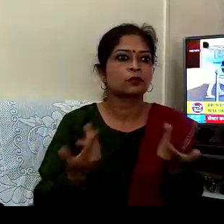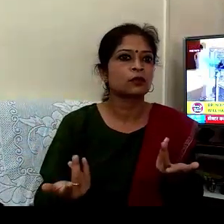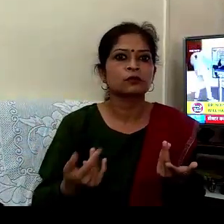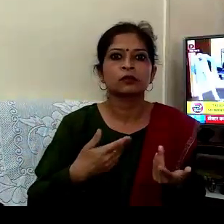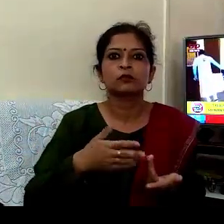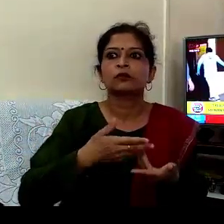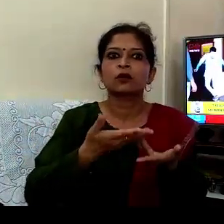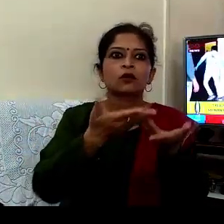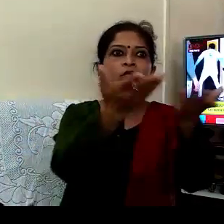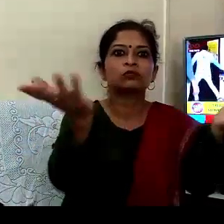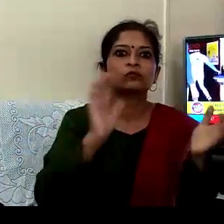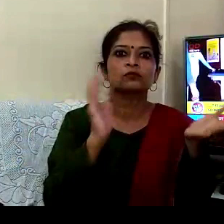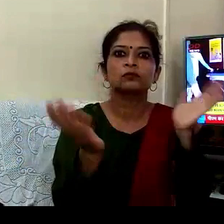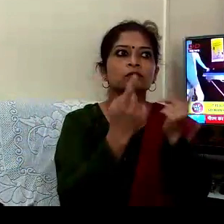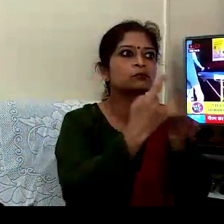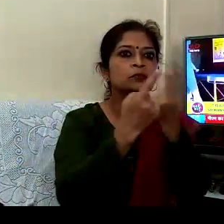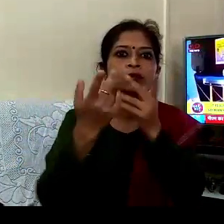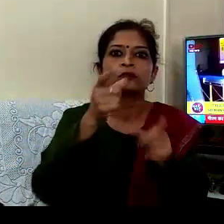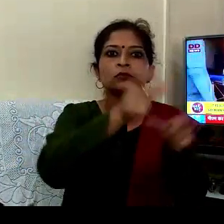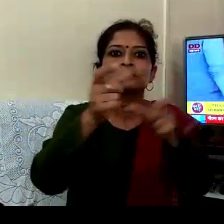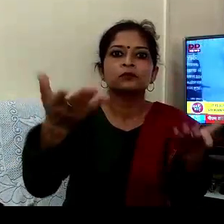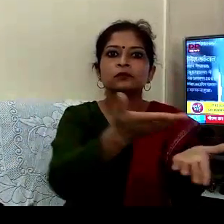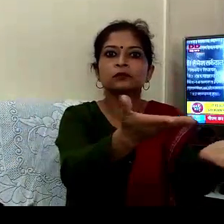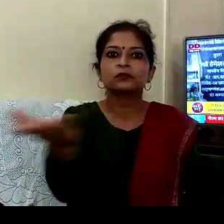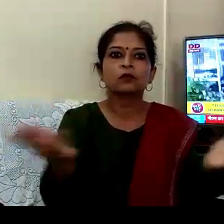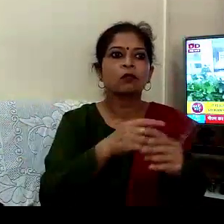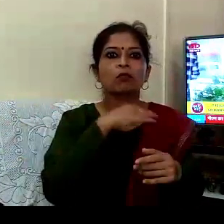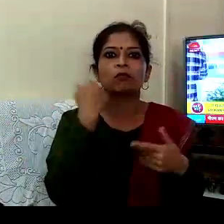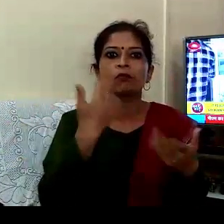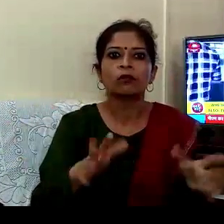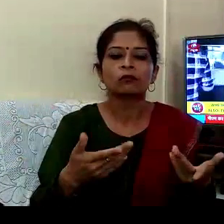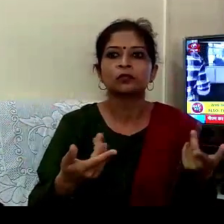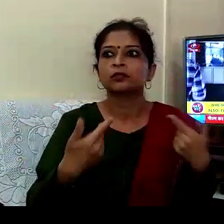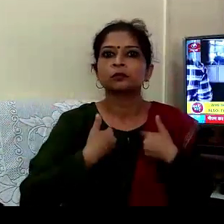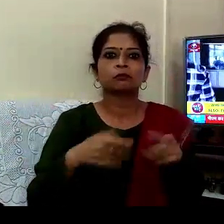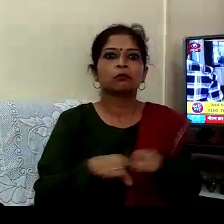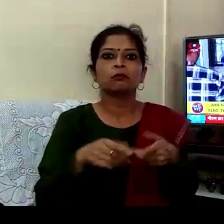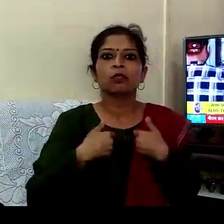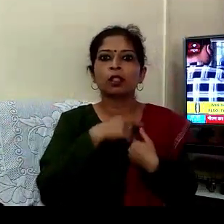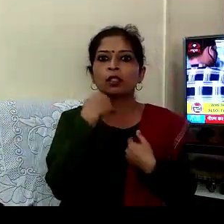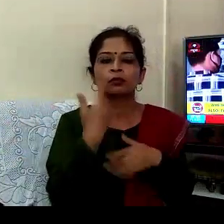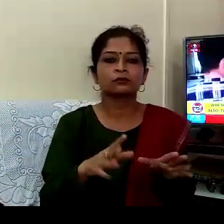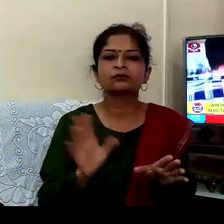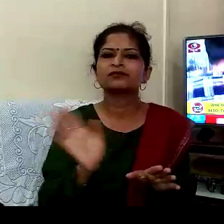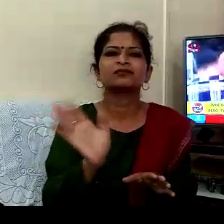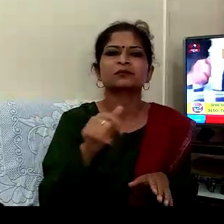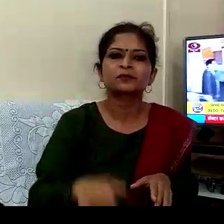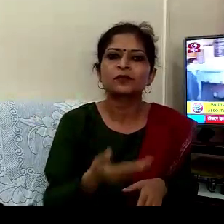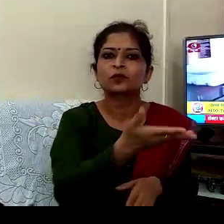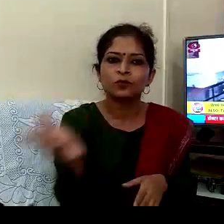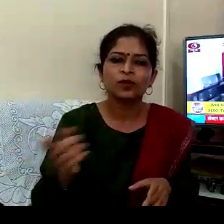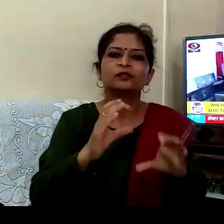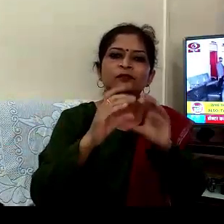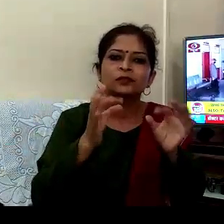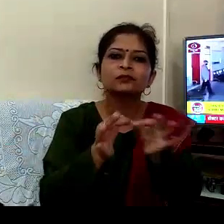وہ باہر کی دنیا میں دیکھتے ہیں کہ بعض لوگ اتنے ایکسپائر ہو رہے ہیں تو ہمارے ساتھ بھی ایسا ہی ہوگا پر ہم ان کو سمجھاتے ہیں کہ آپ کی